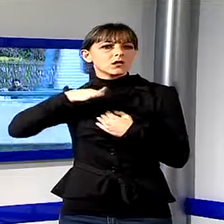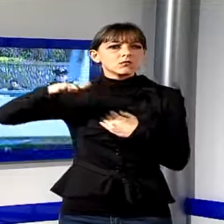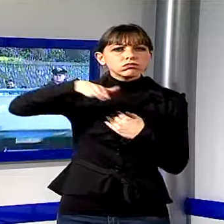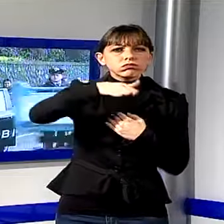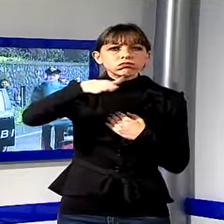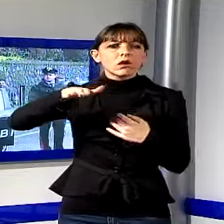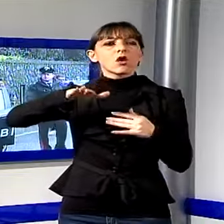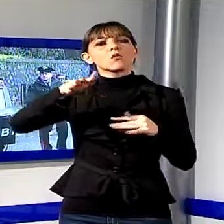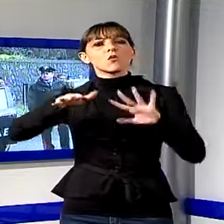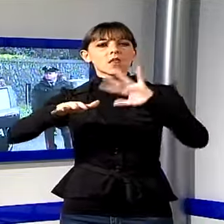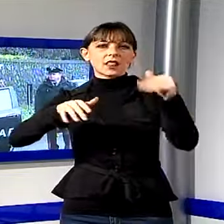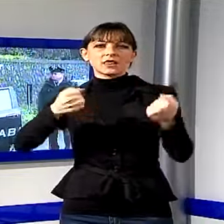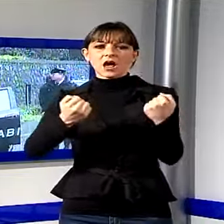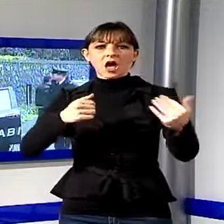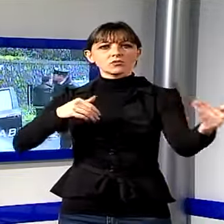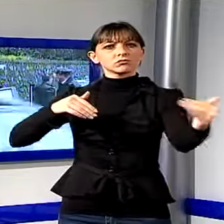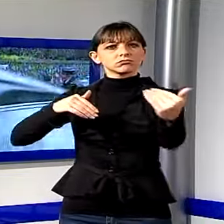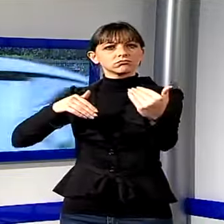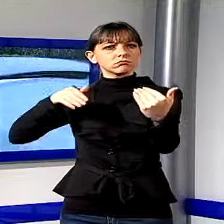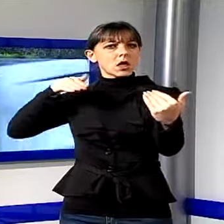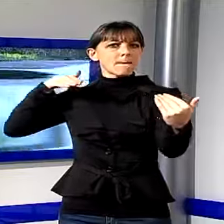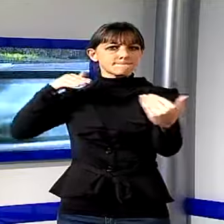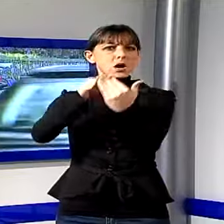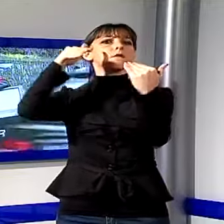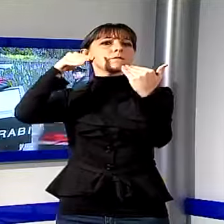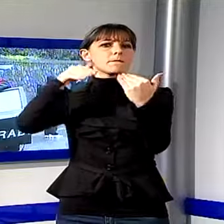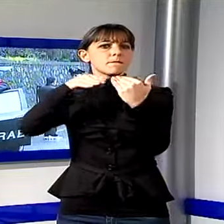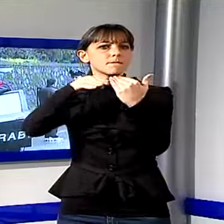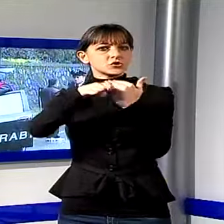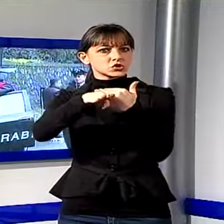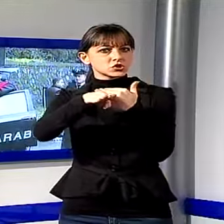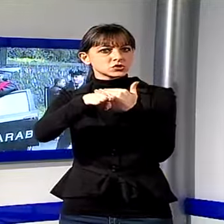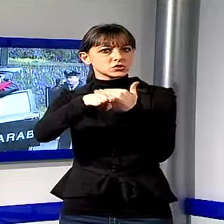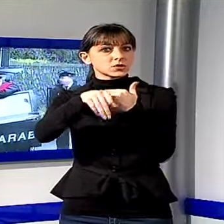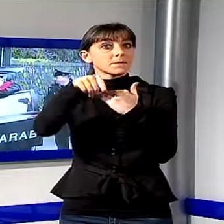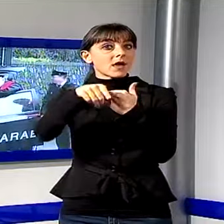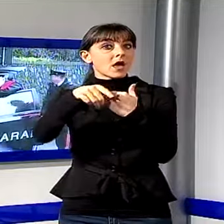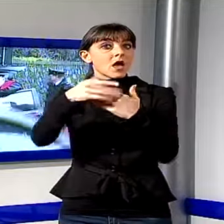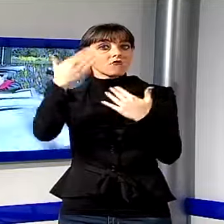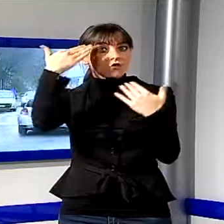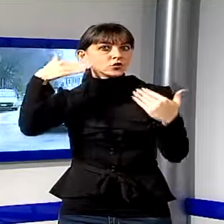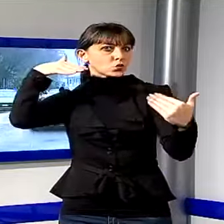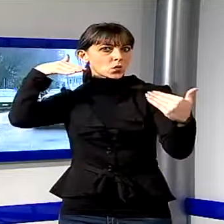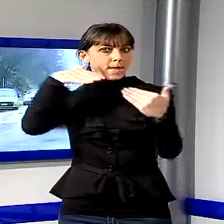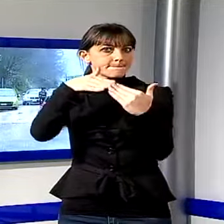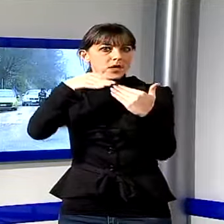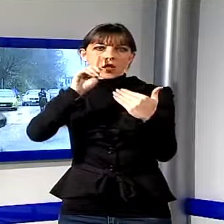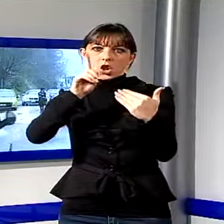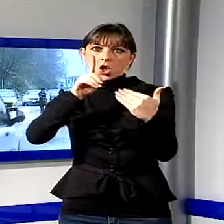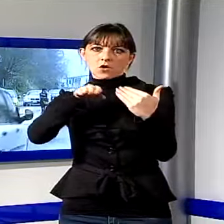Fortunatamente l'urto non è stato completamente frontale il che ha salvato il giovane da gravi conseguenze. Sul posto sono intervenuti i mezzi del